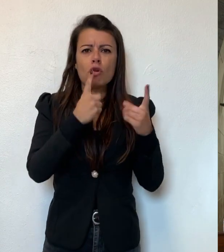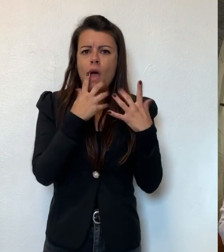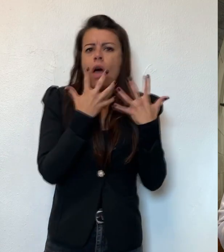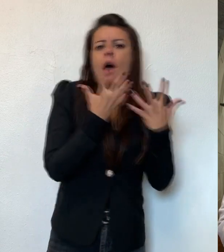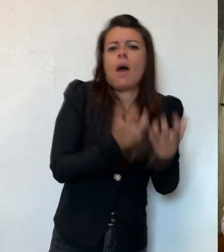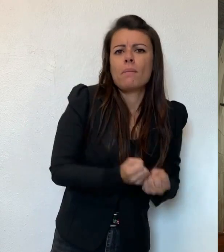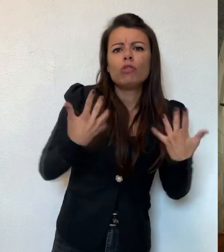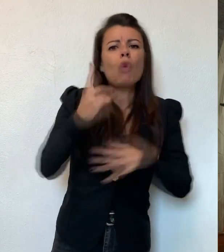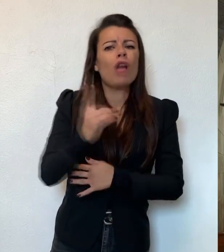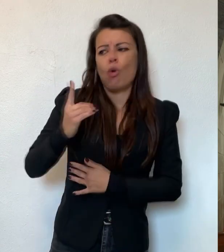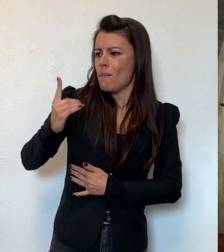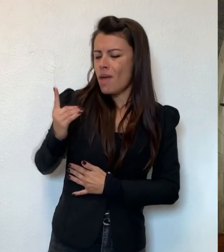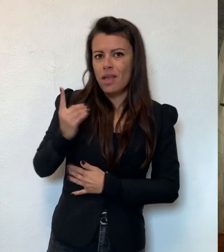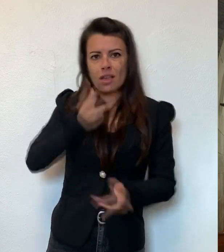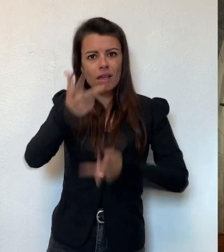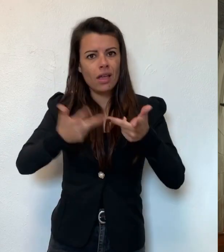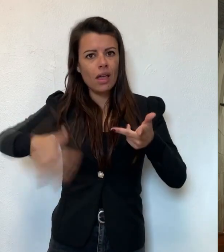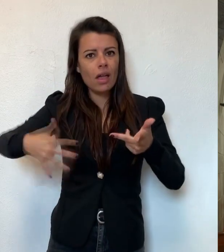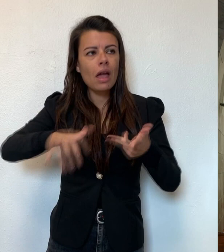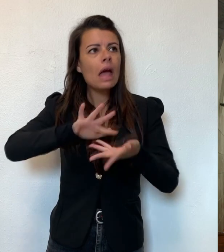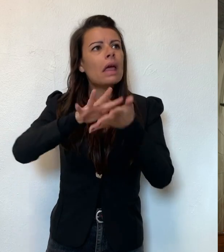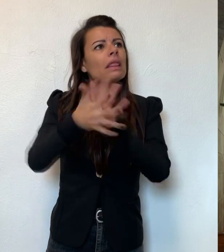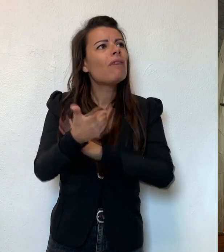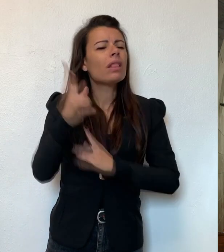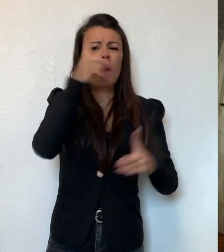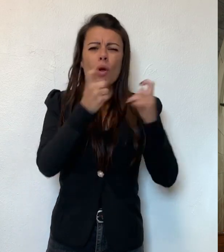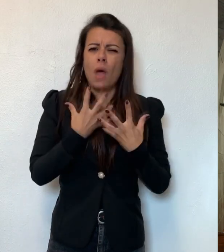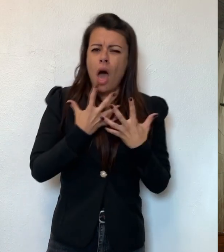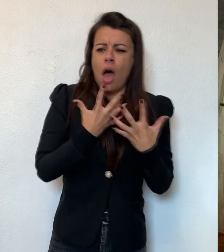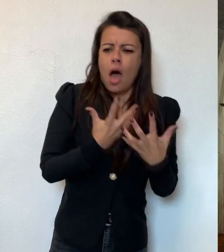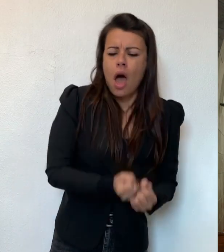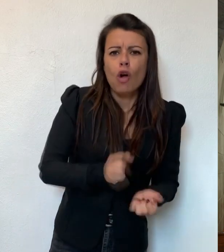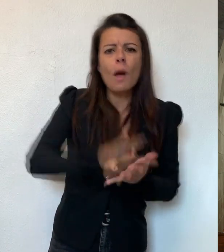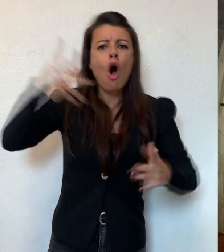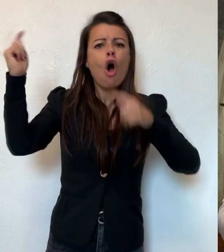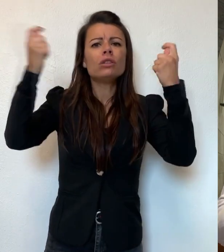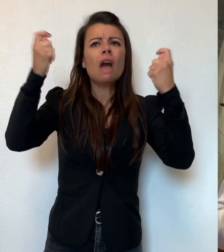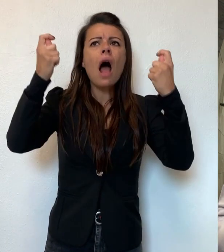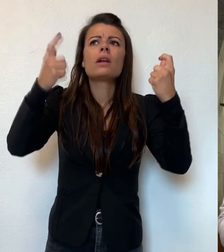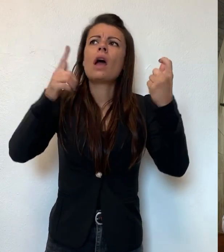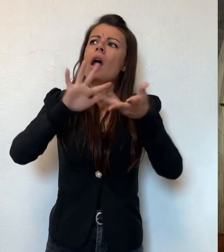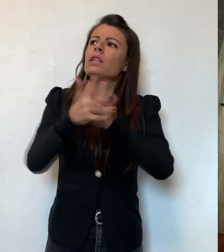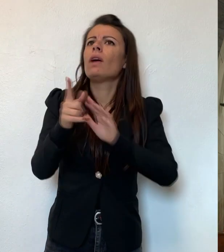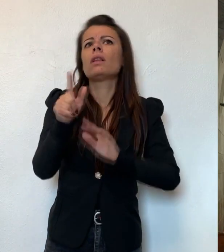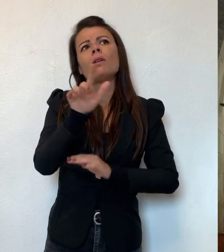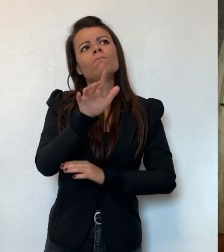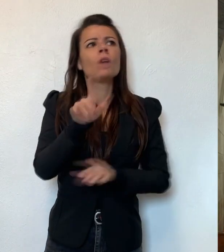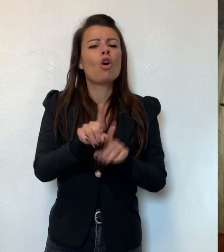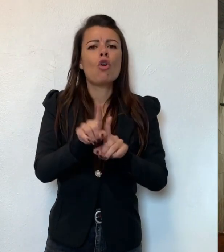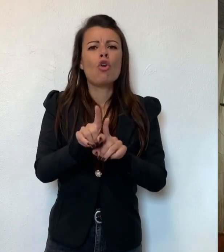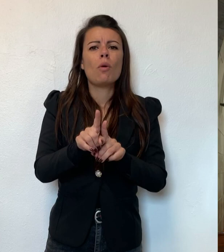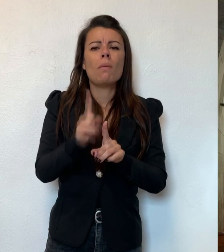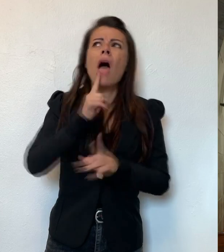spesso, come dicevamo nelle domeniche scorse, sfociano in un'osanna che tante volte ha il valore di un appello quasi disperato.